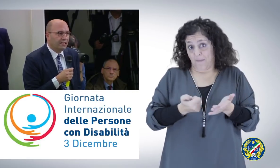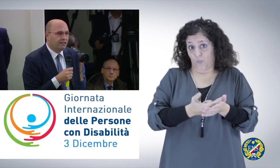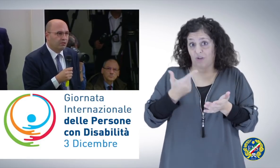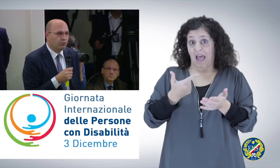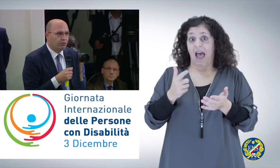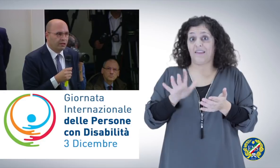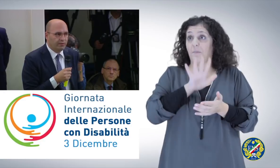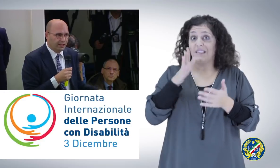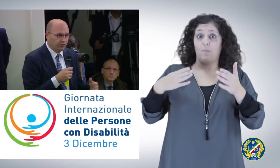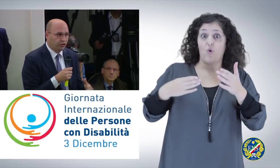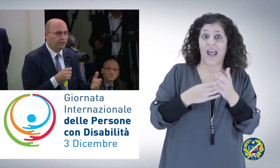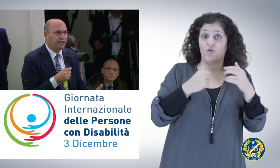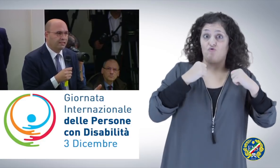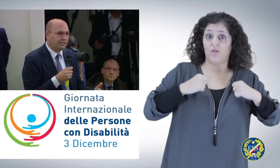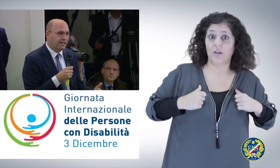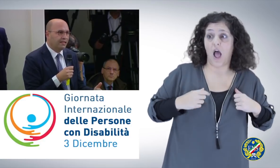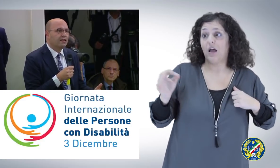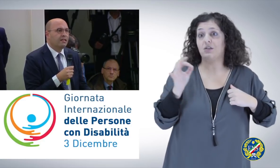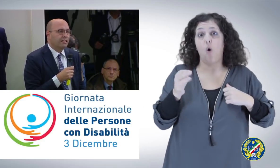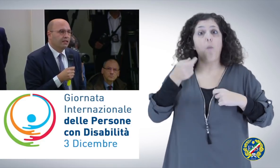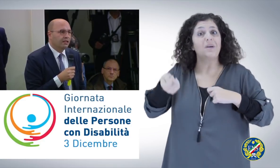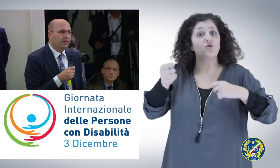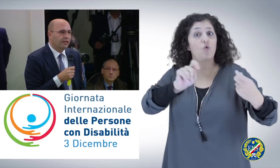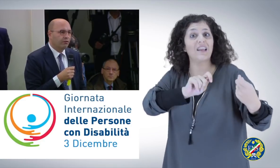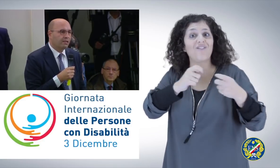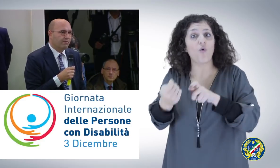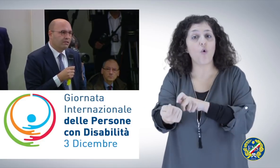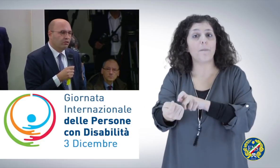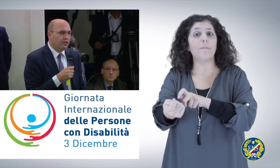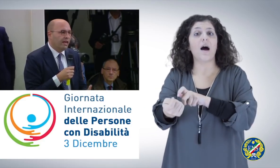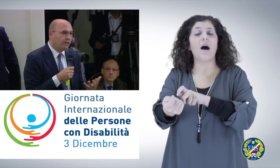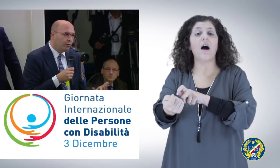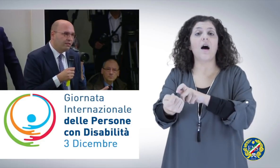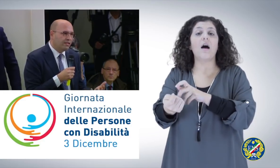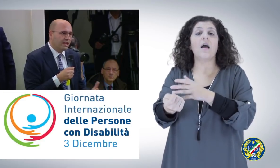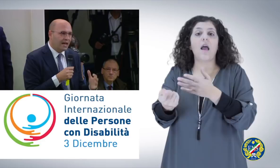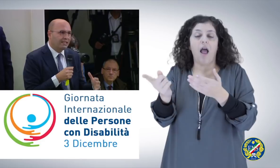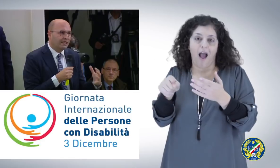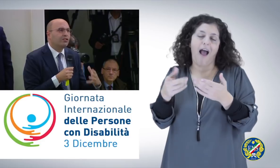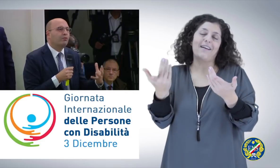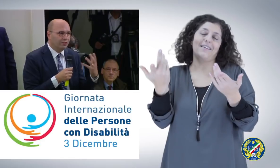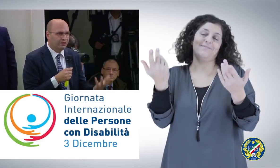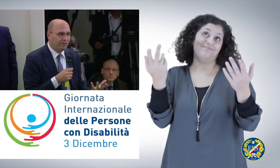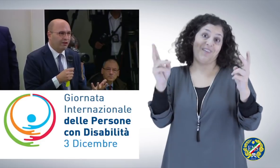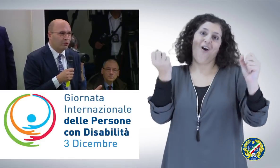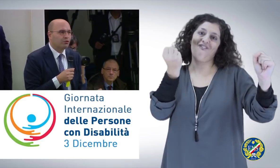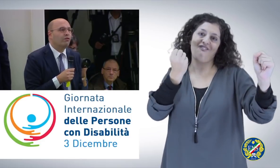grandi misure come il reddito cittadinanza e la riforma delle pensioni e quindi anche diciamo il famoso